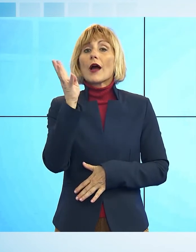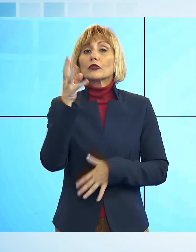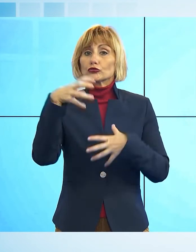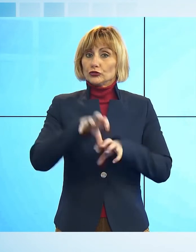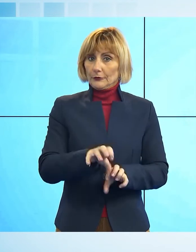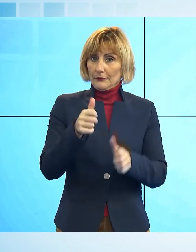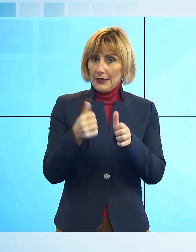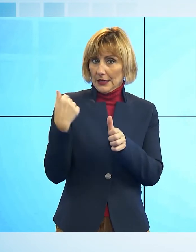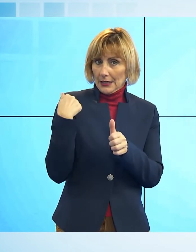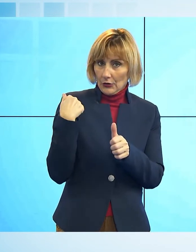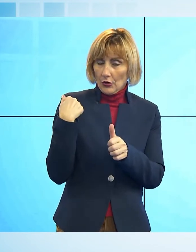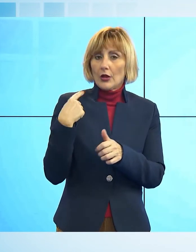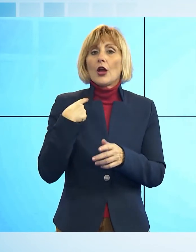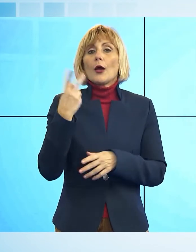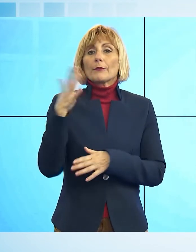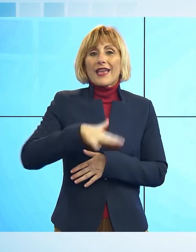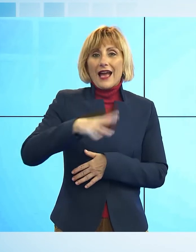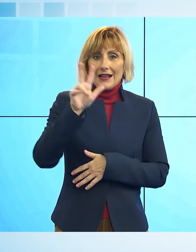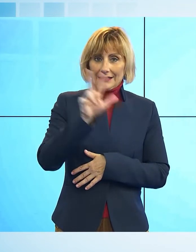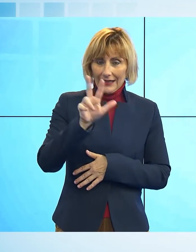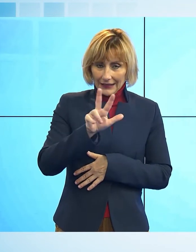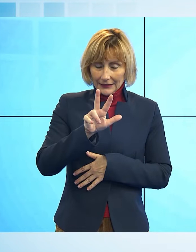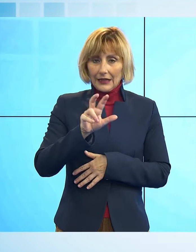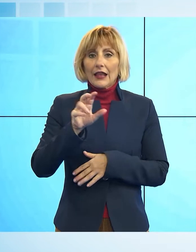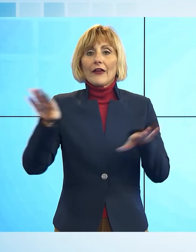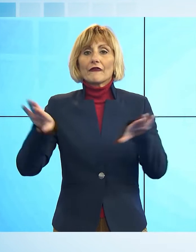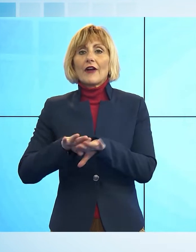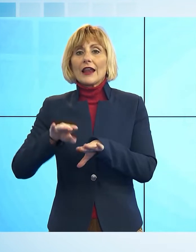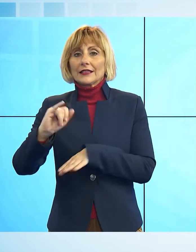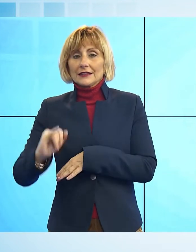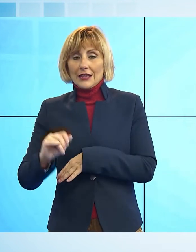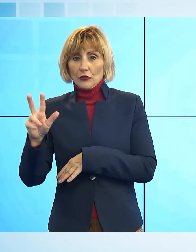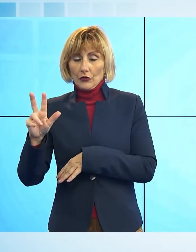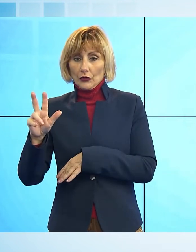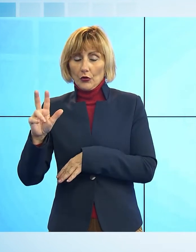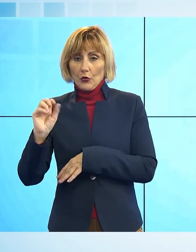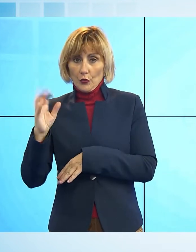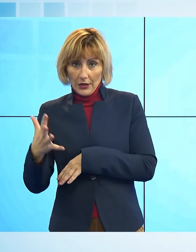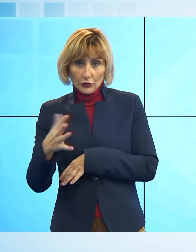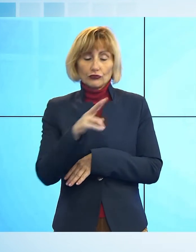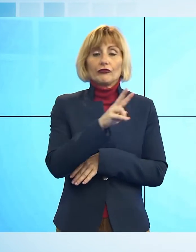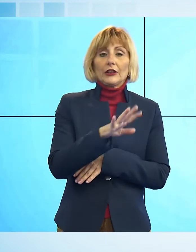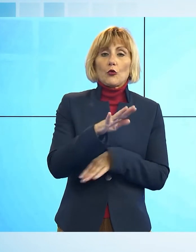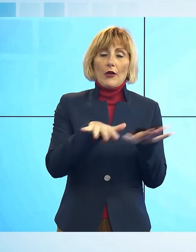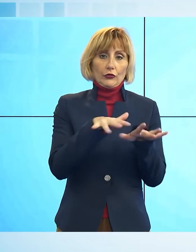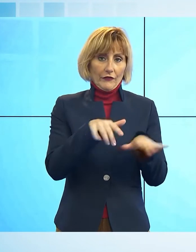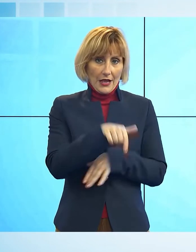dettaglio 33 casi nella Piana di Lucca, 15 in Valle del Serchio e 24 in Versilia.